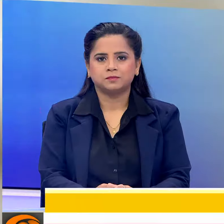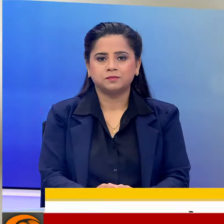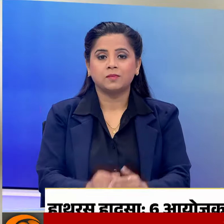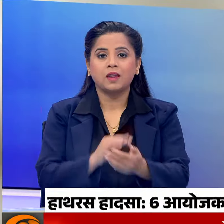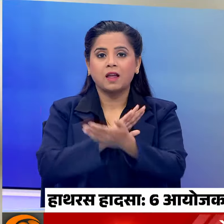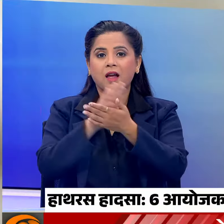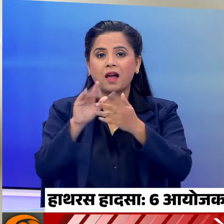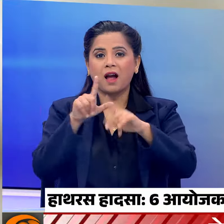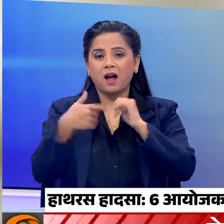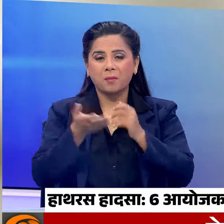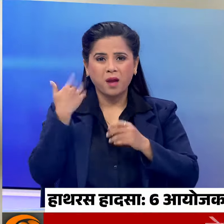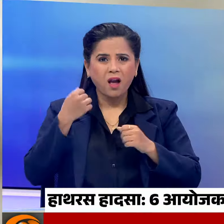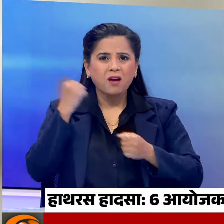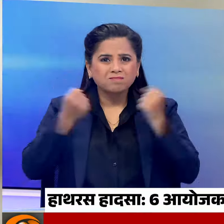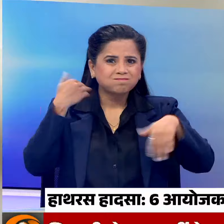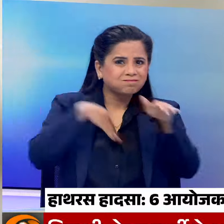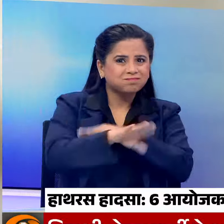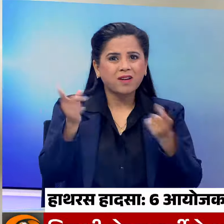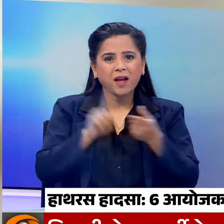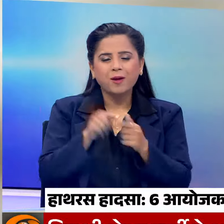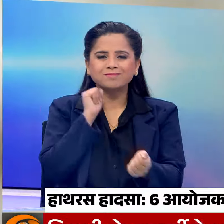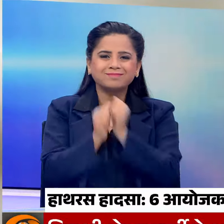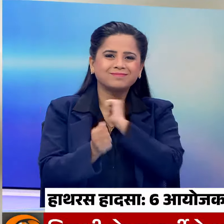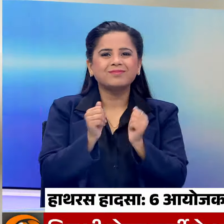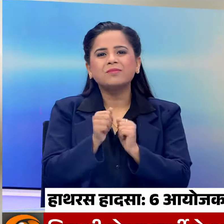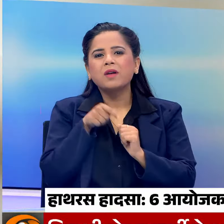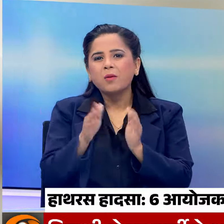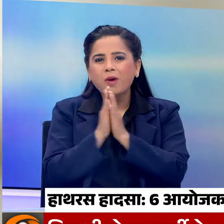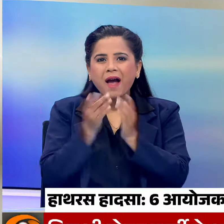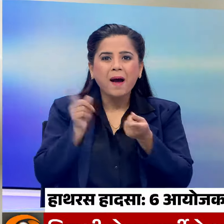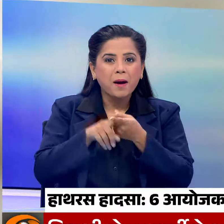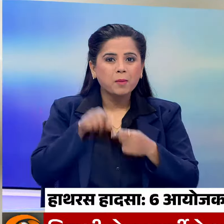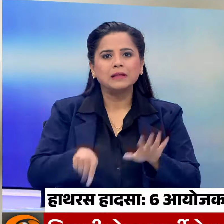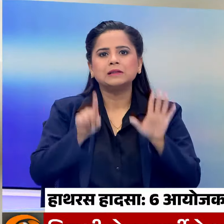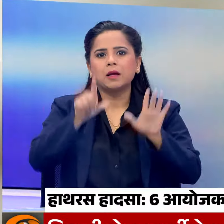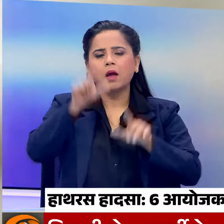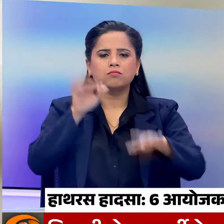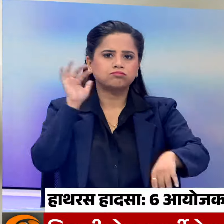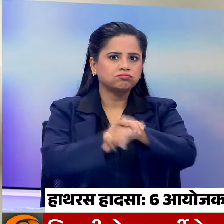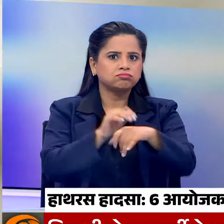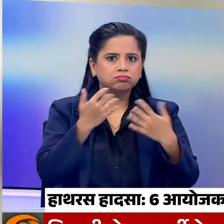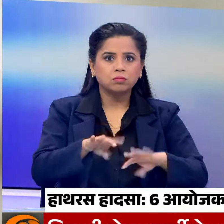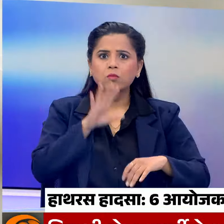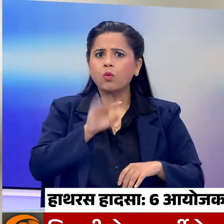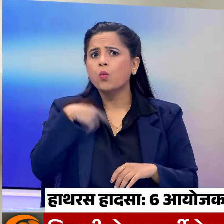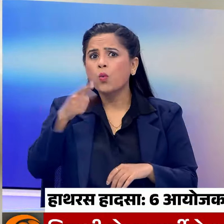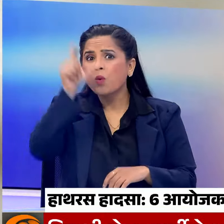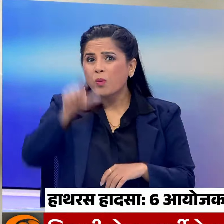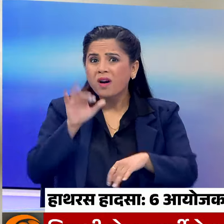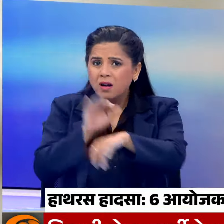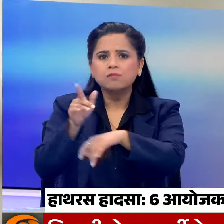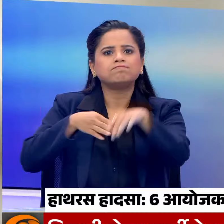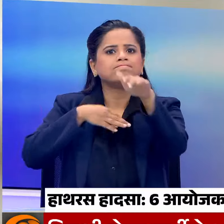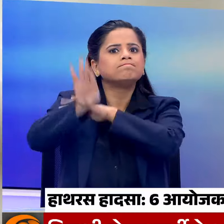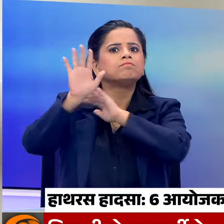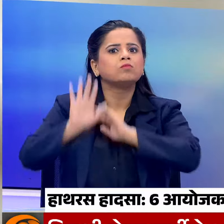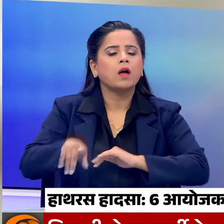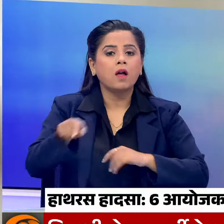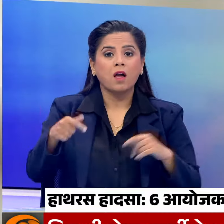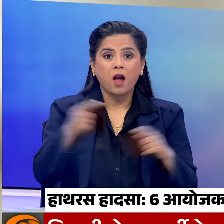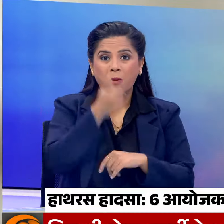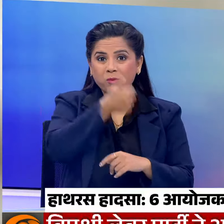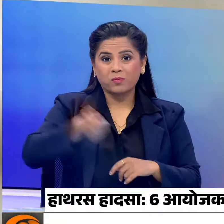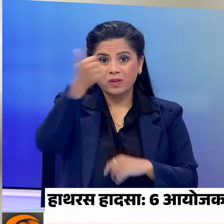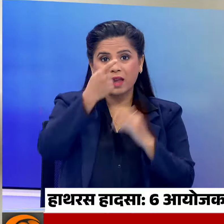हात्रस भगदढ हाथ से में सत्संग के छे आयोजग गिरफतार मोख्य आरोपी अब तक फरार नेता विपक्ष राहूल